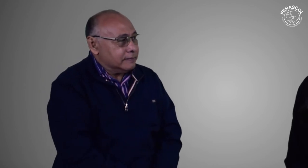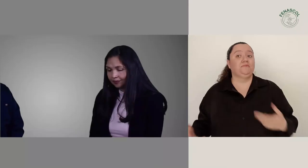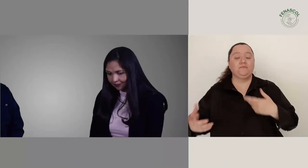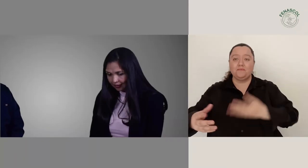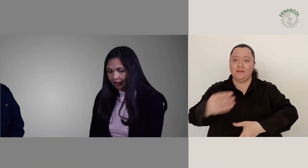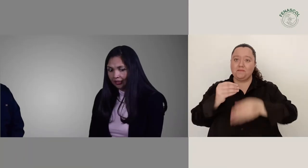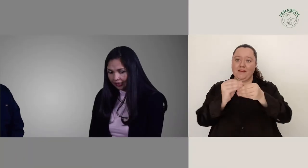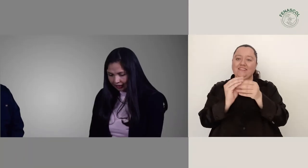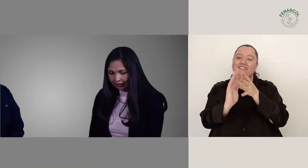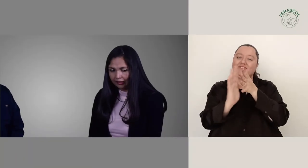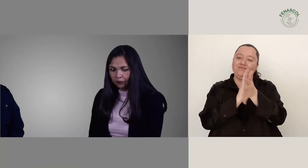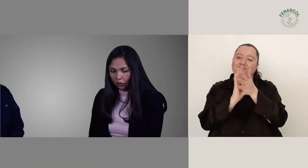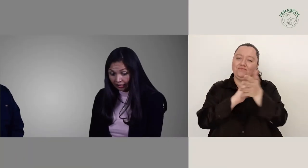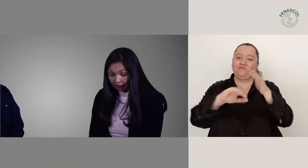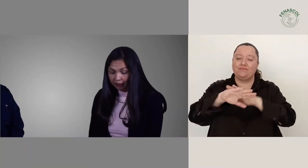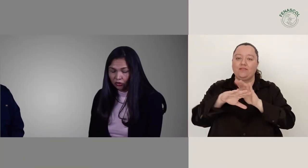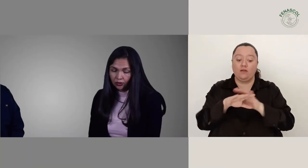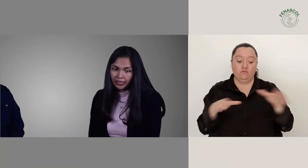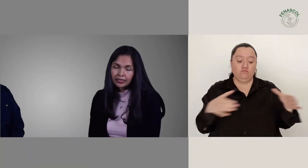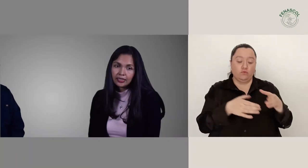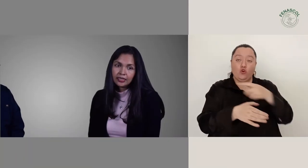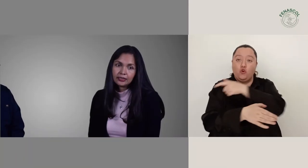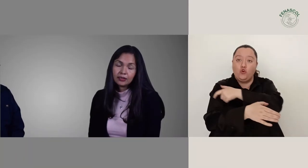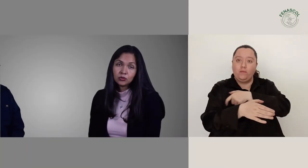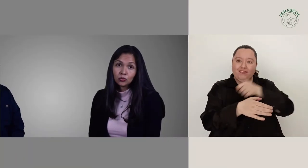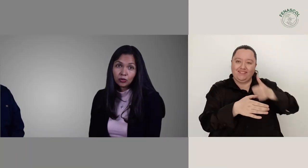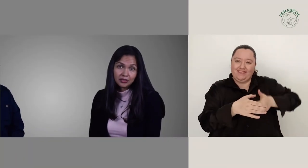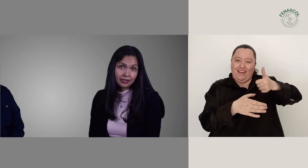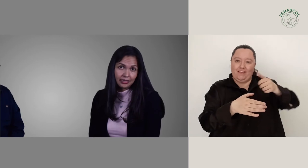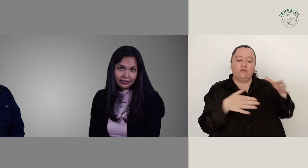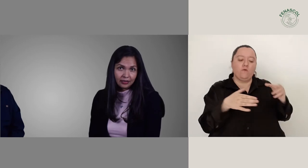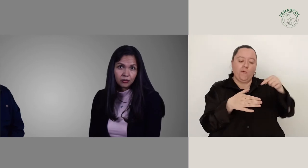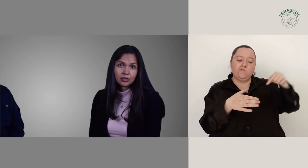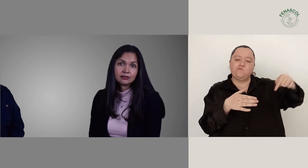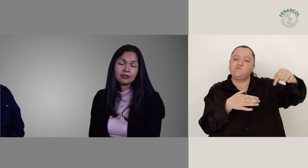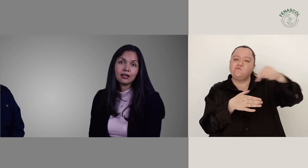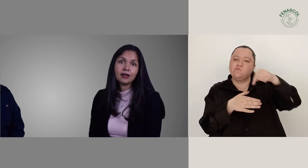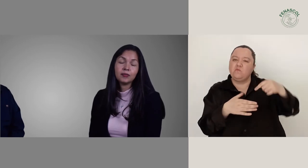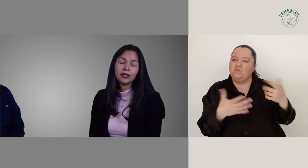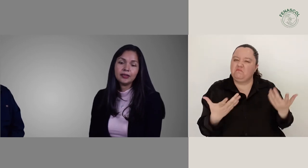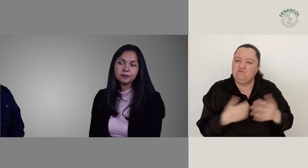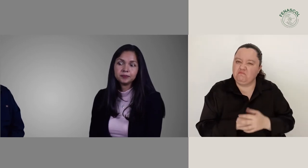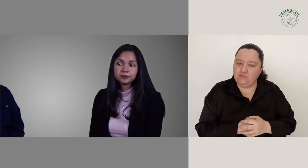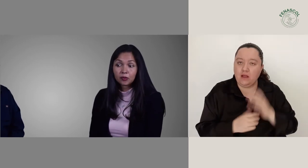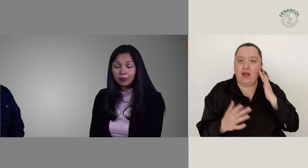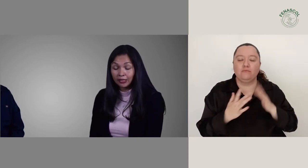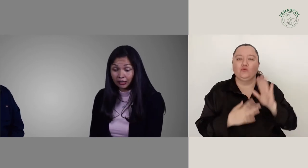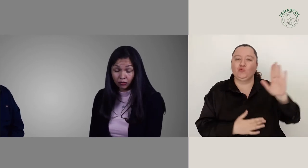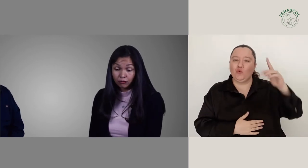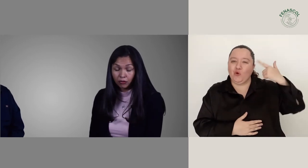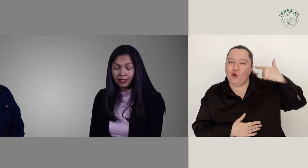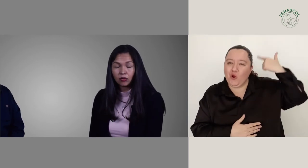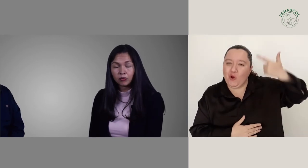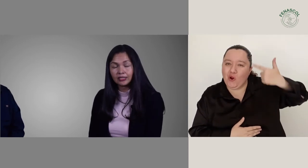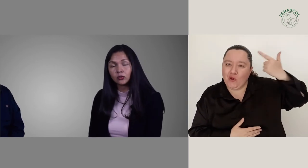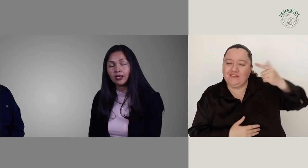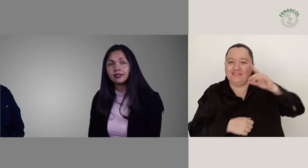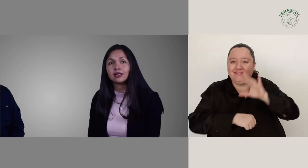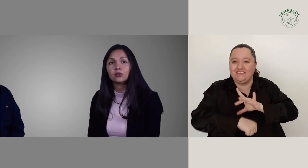gobierno. Y bueno, acabo de mencionar que tenemos un comité directivo que está conformado por la Escuela de Salud y